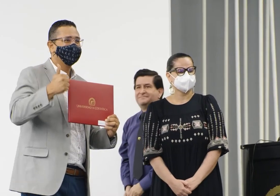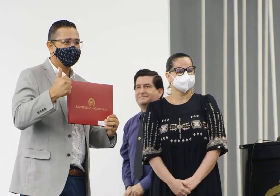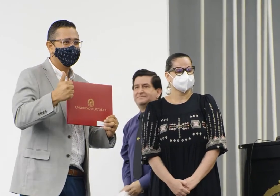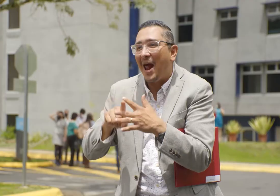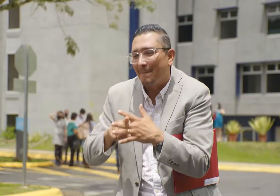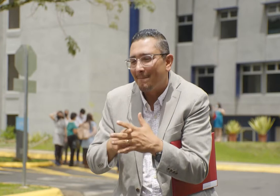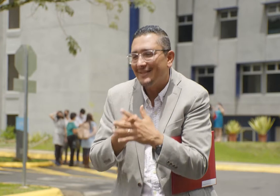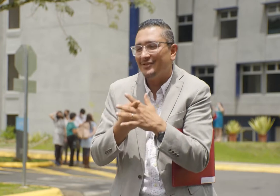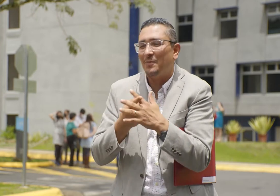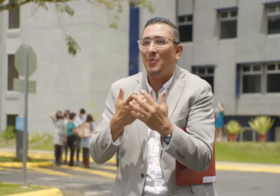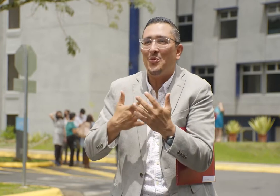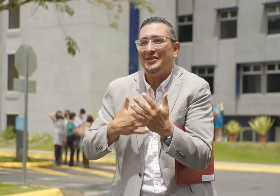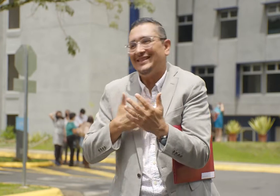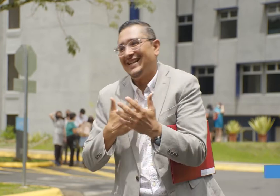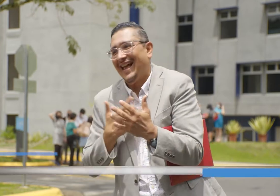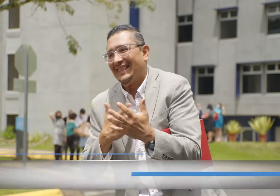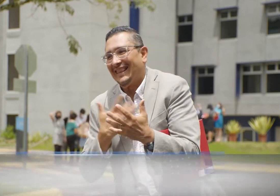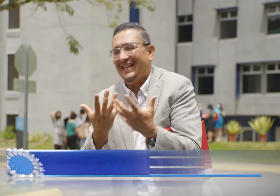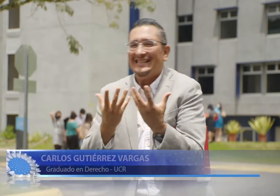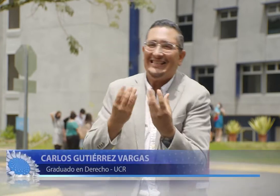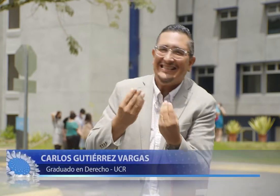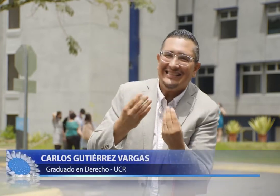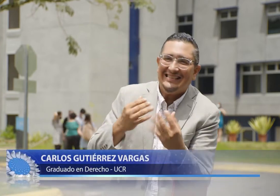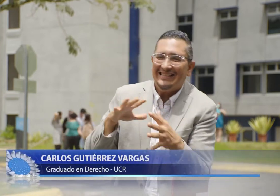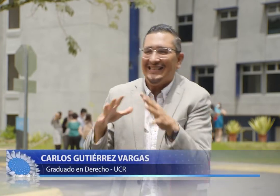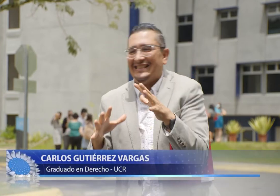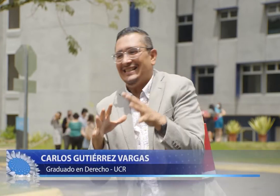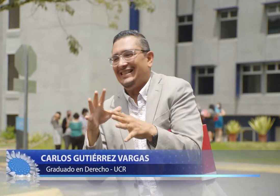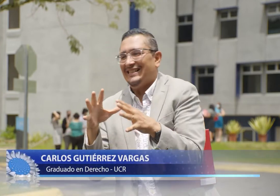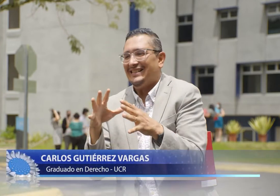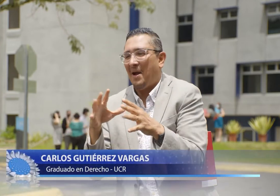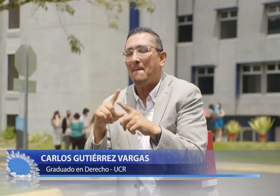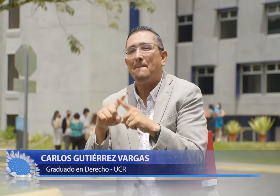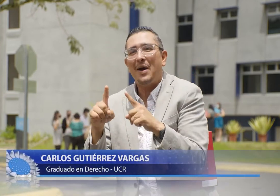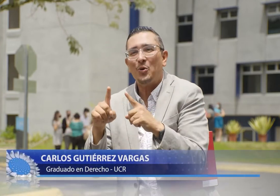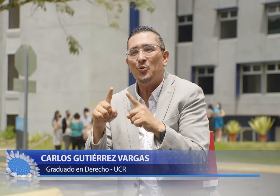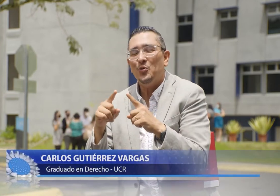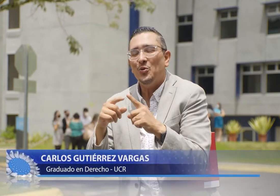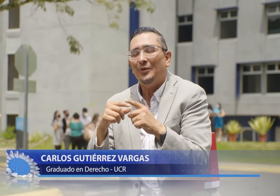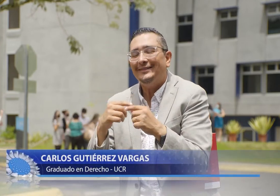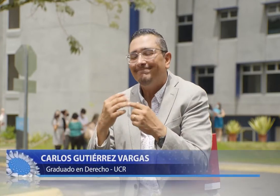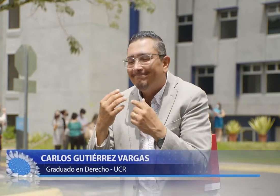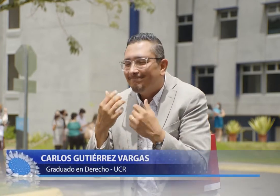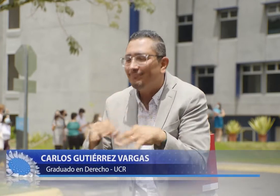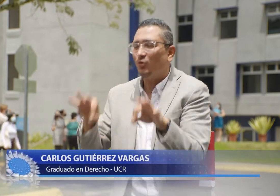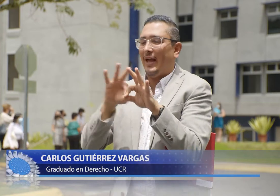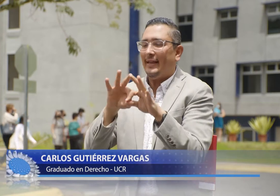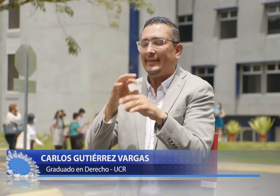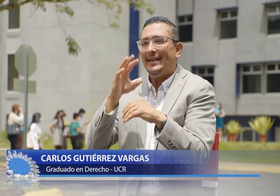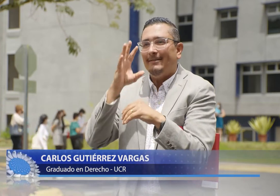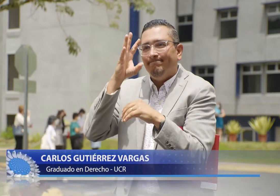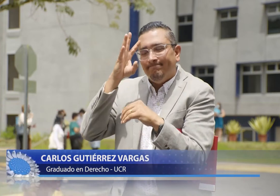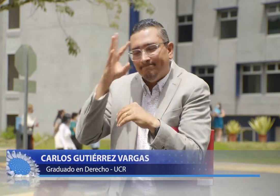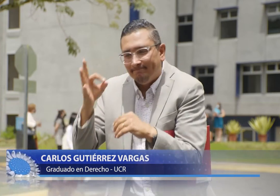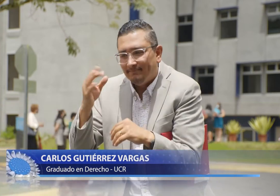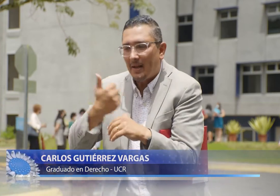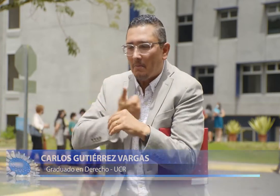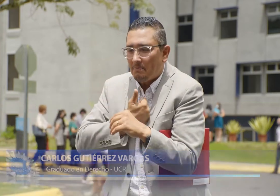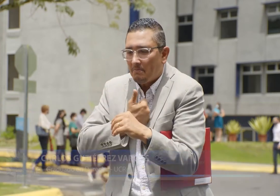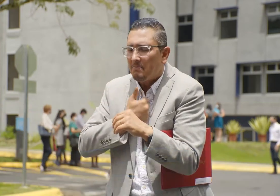Al inicio quizás uno sentía así temor, dudas, pero es muy importante creer en uno mismo,